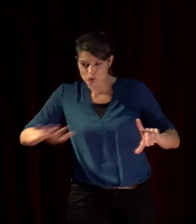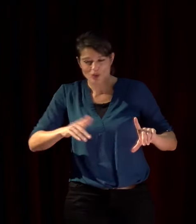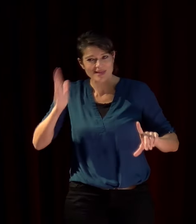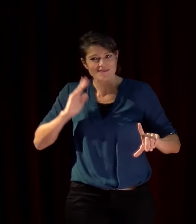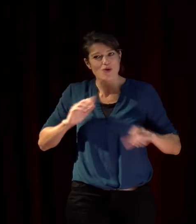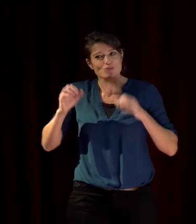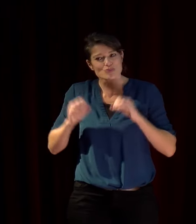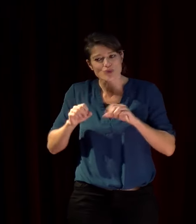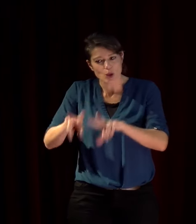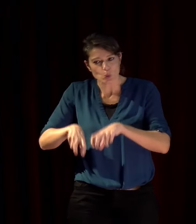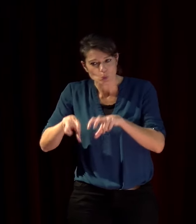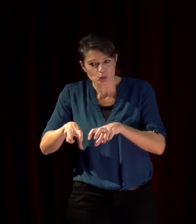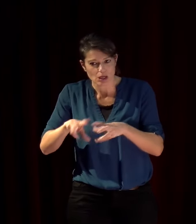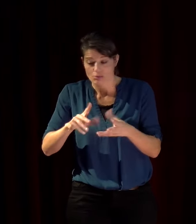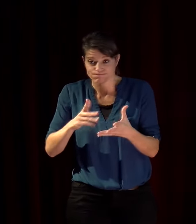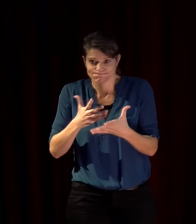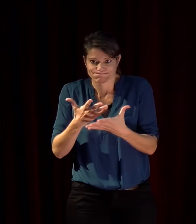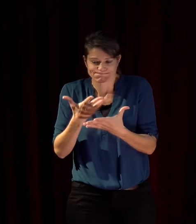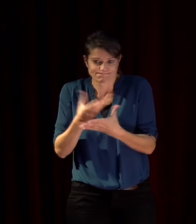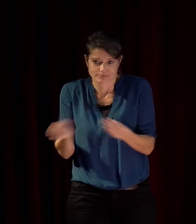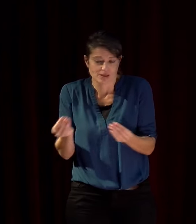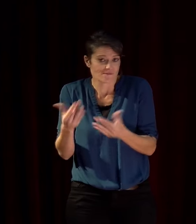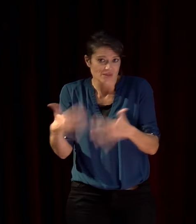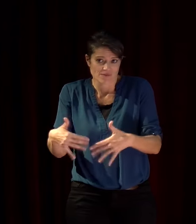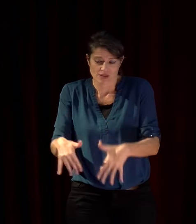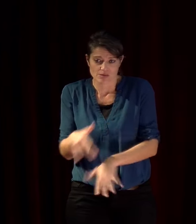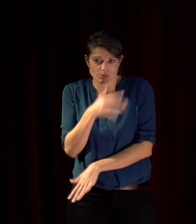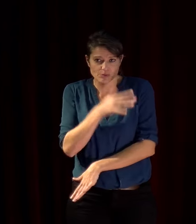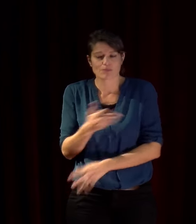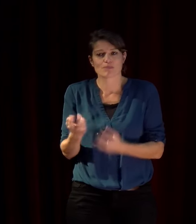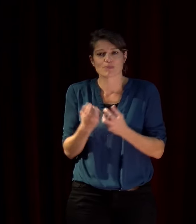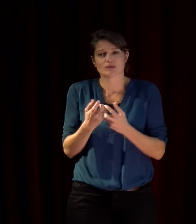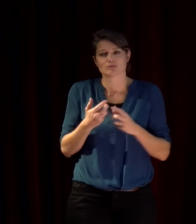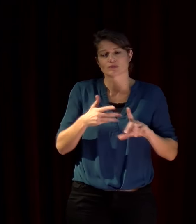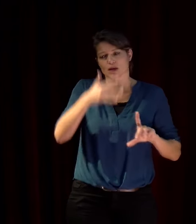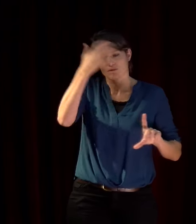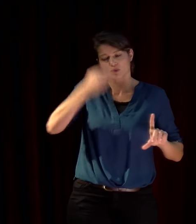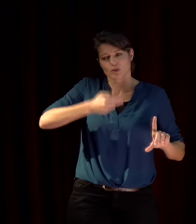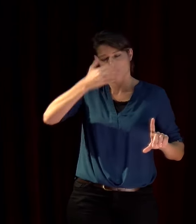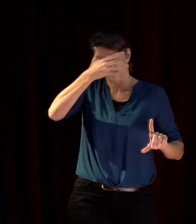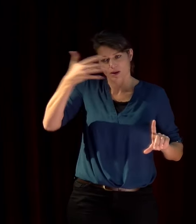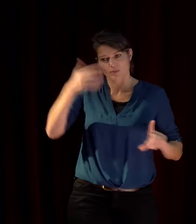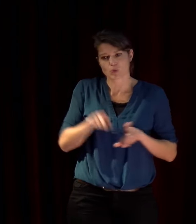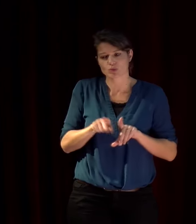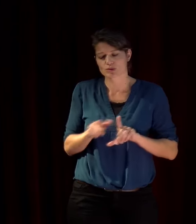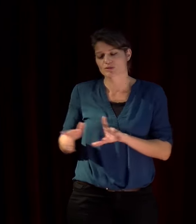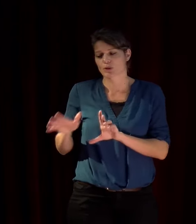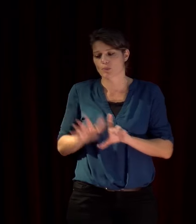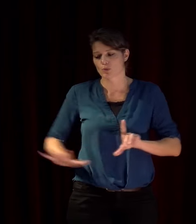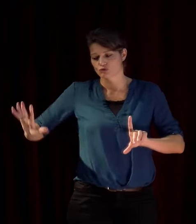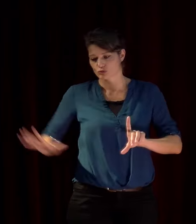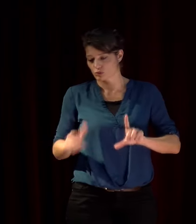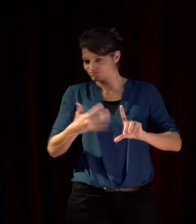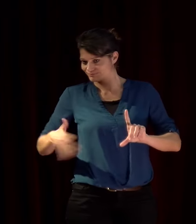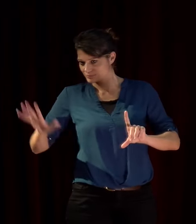au Maghreb et dans une moindre mesure au Proche-Orient l'accès aux ressources d'eau est déjà